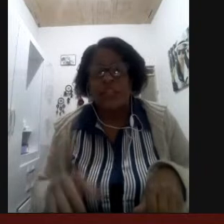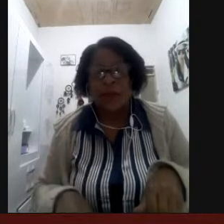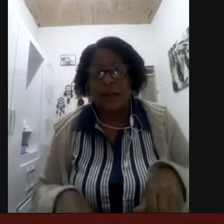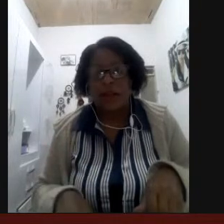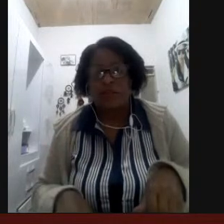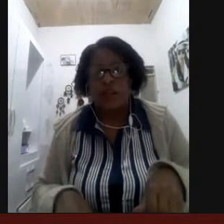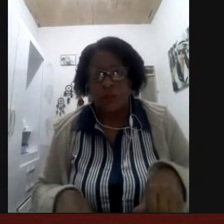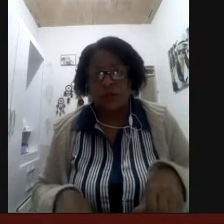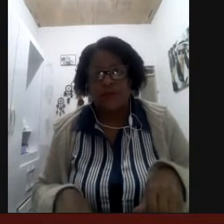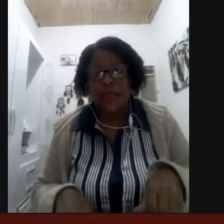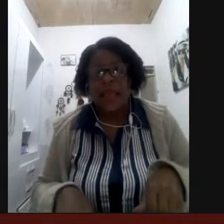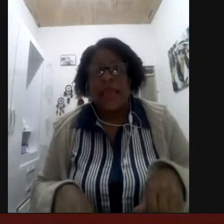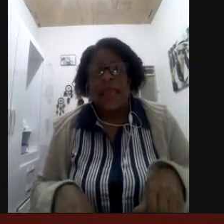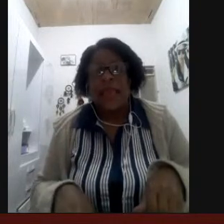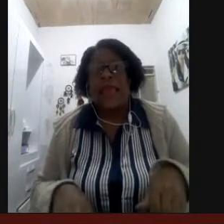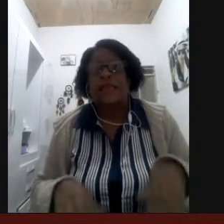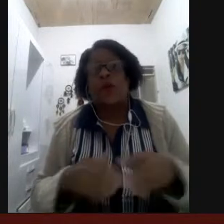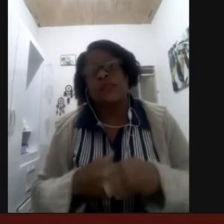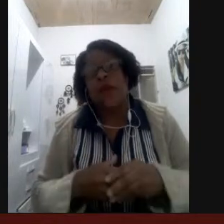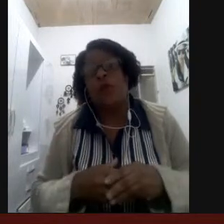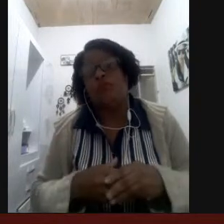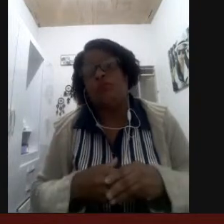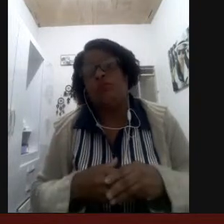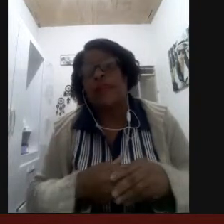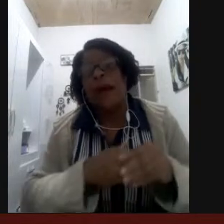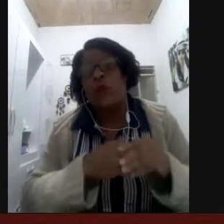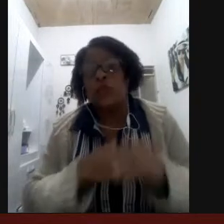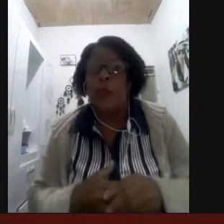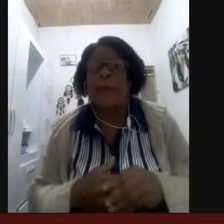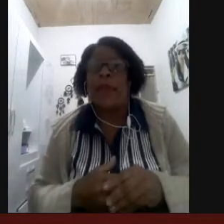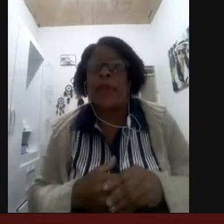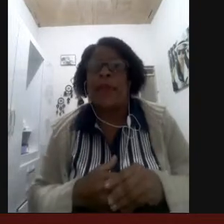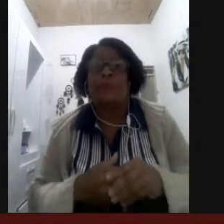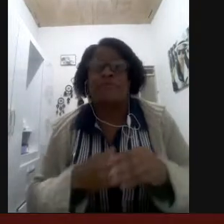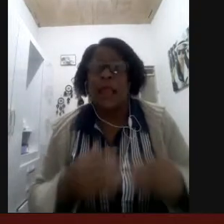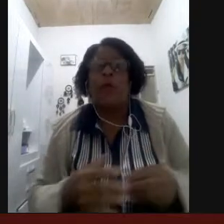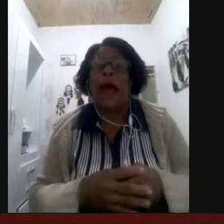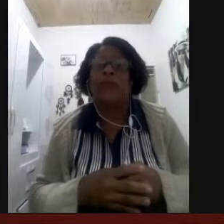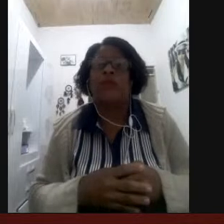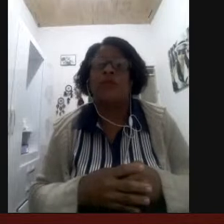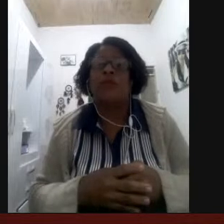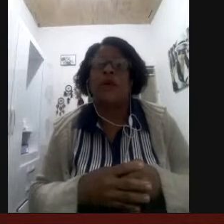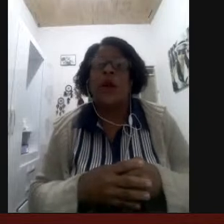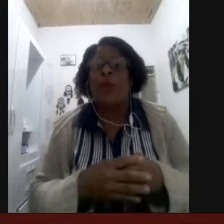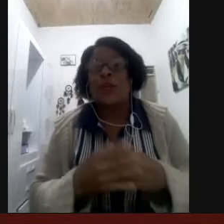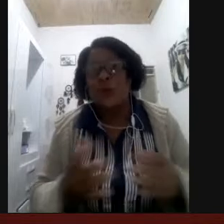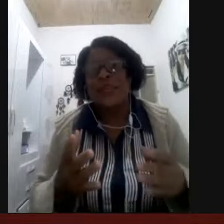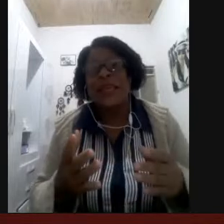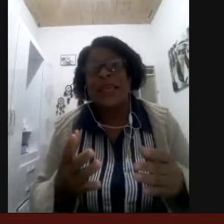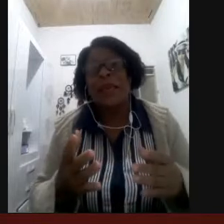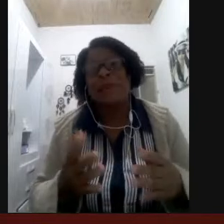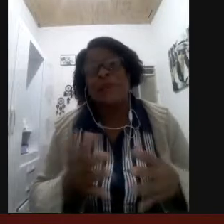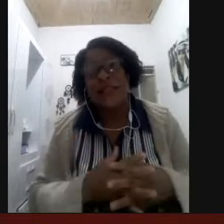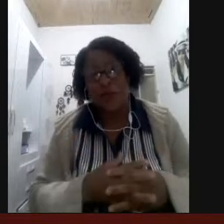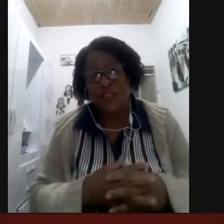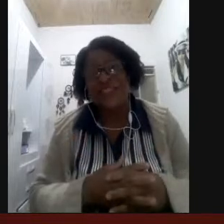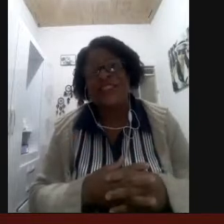maravilhoso esse eu considero um trabalho super bem elaborado porque nós conseguimos alcançar o objetivo